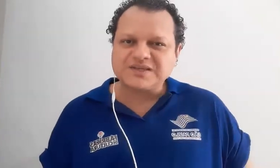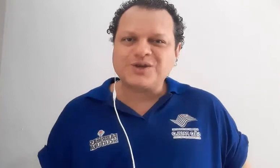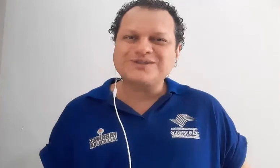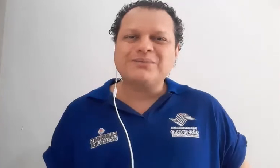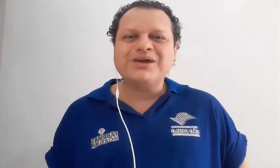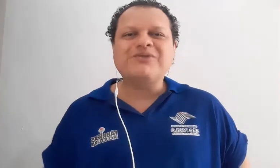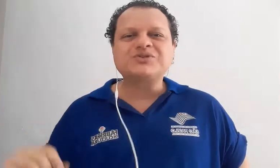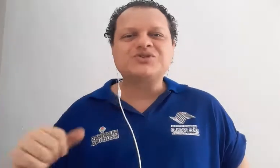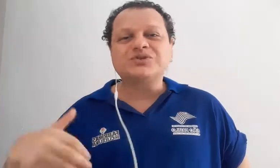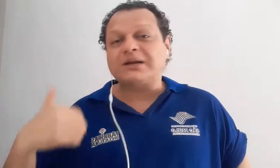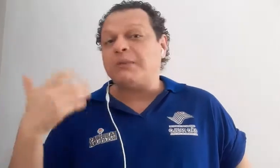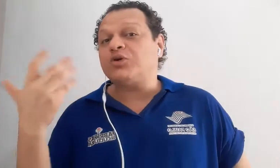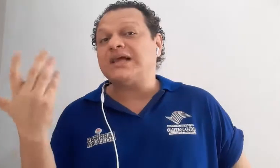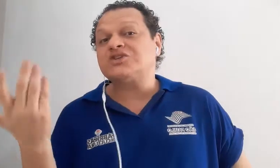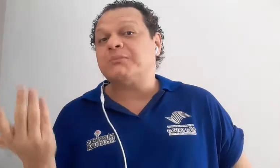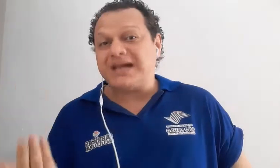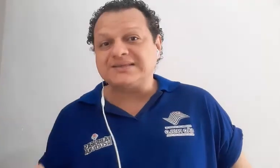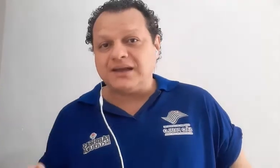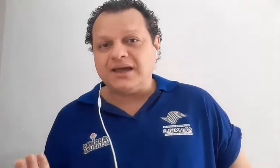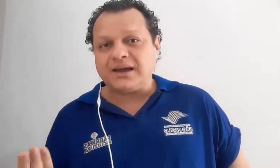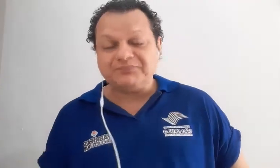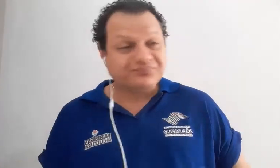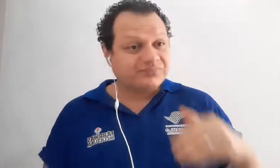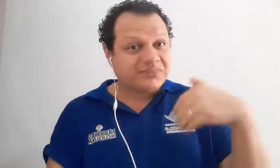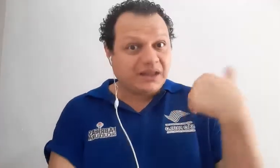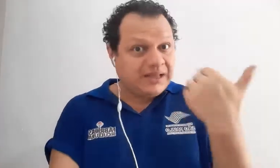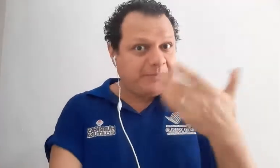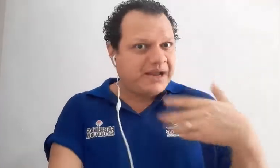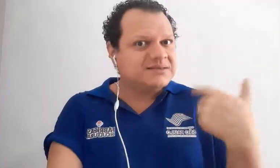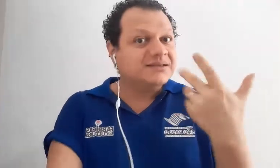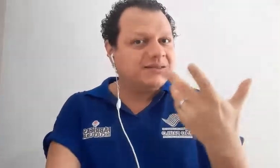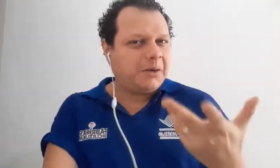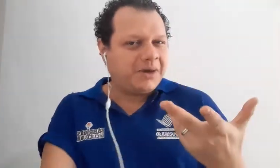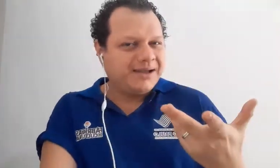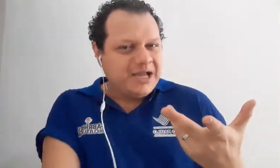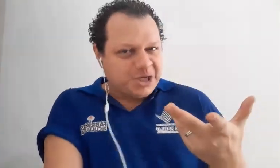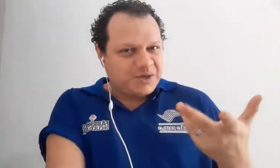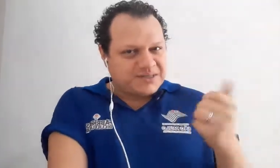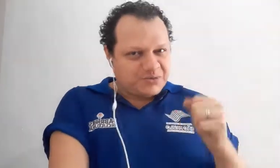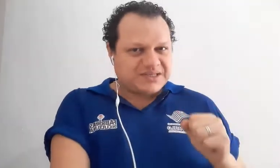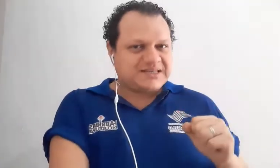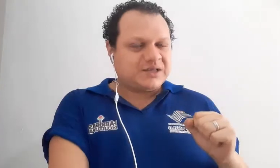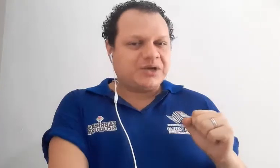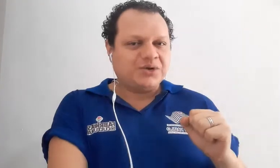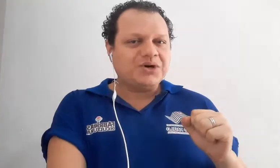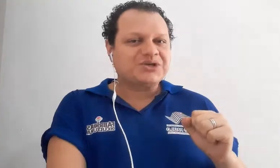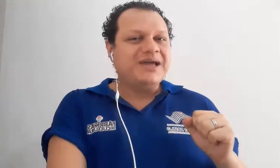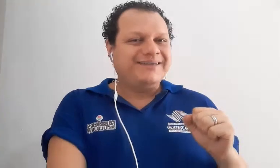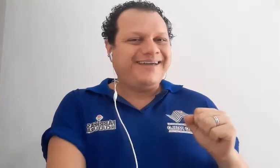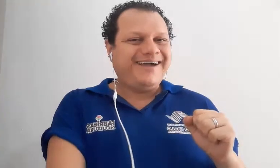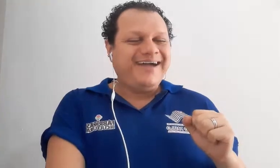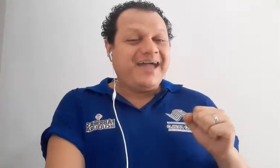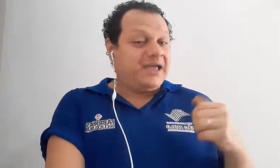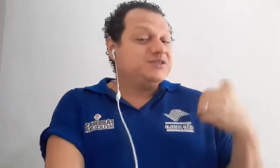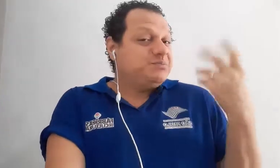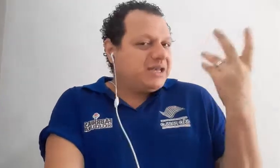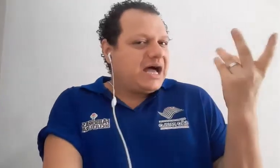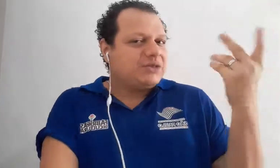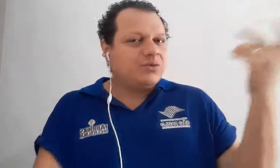que nós também vamos estudar uma abordagem brasileira, né? Para esse tema que nós estamos trazendo aqui hoje, né? É inspirado